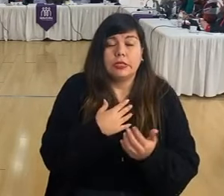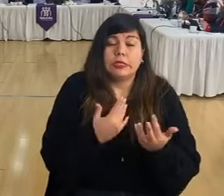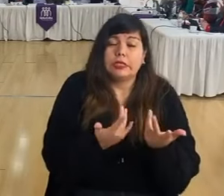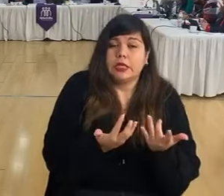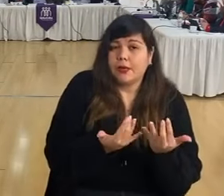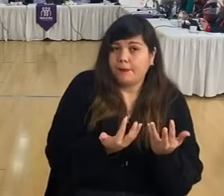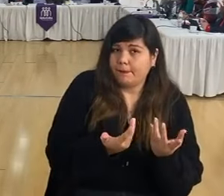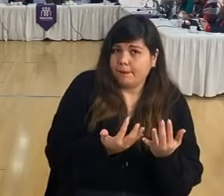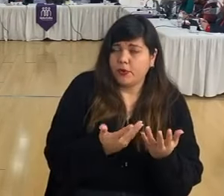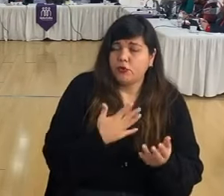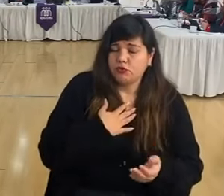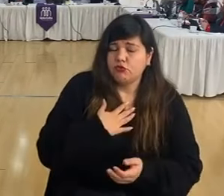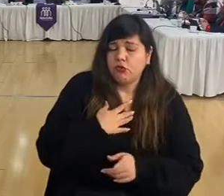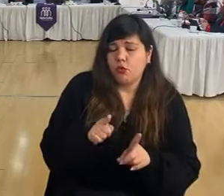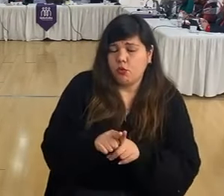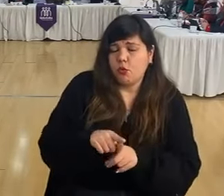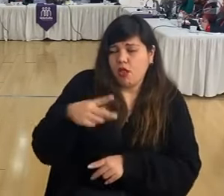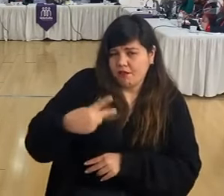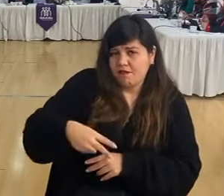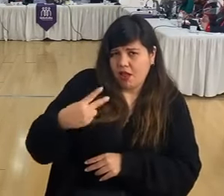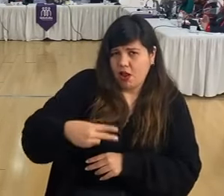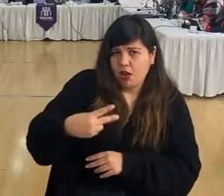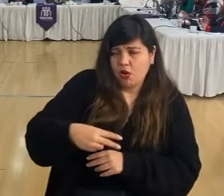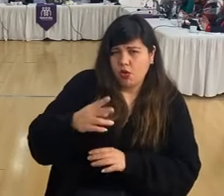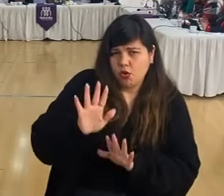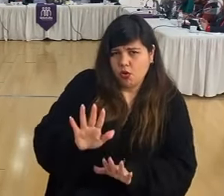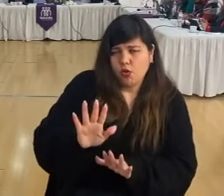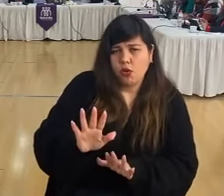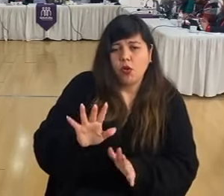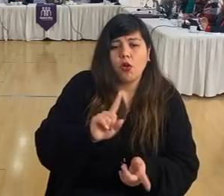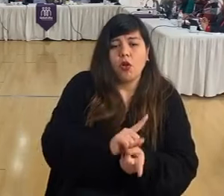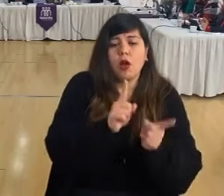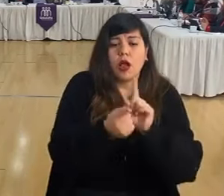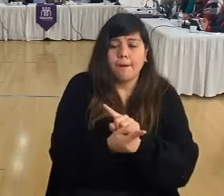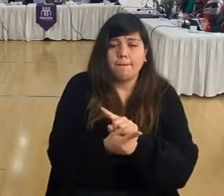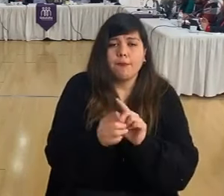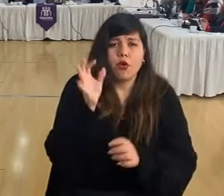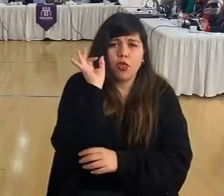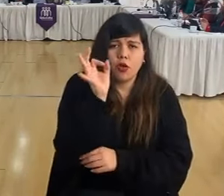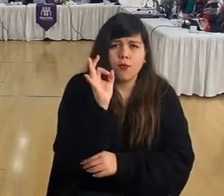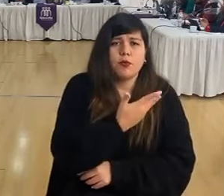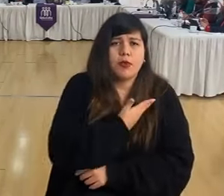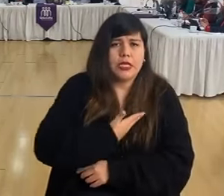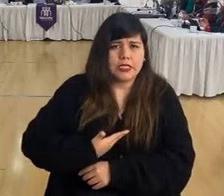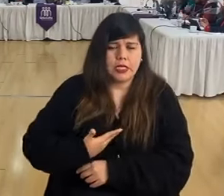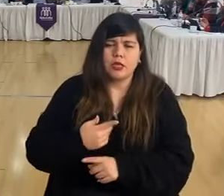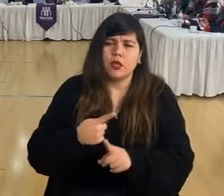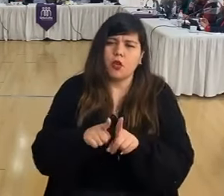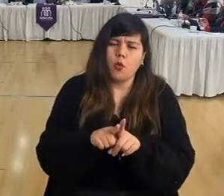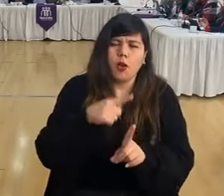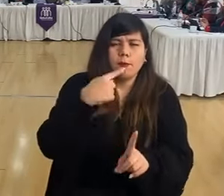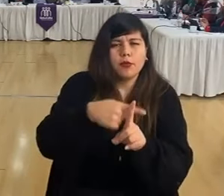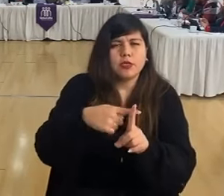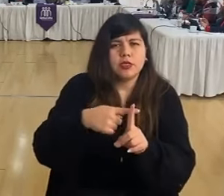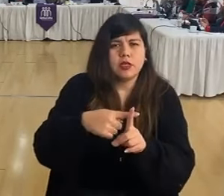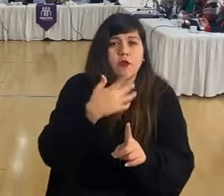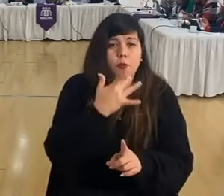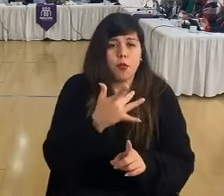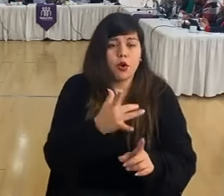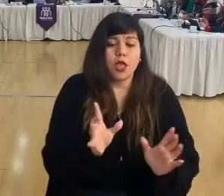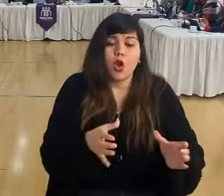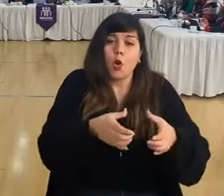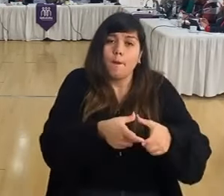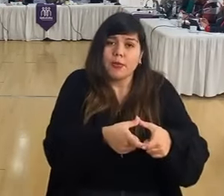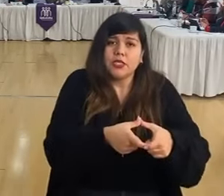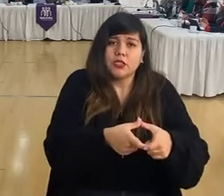que, yo valoro también que los cambios de comisión de las presidencias sean positivos, porque comisiones tan